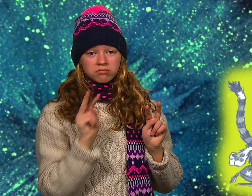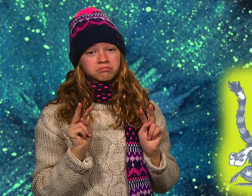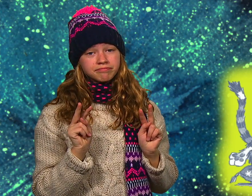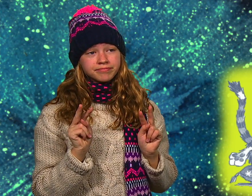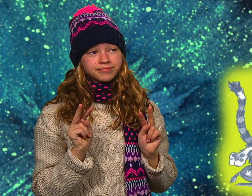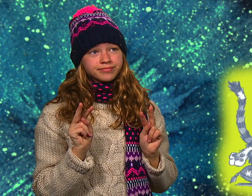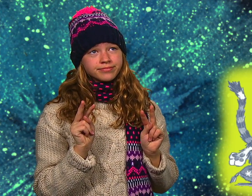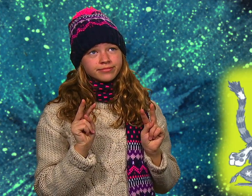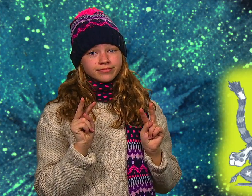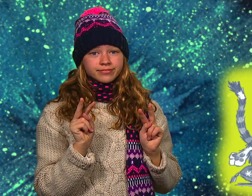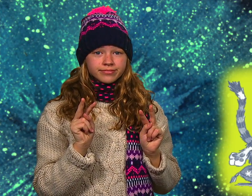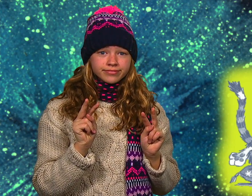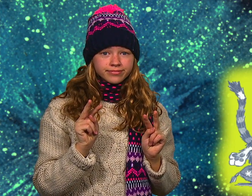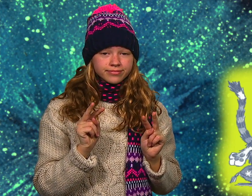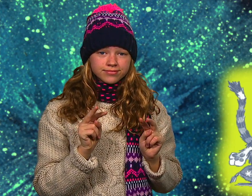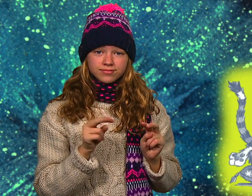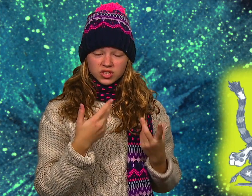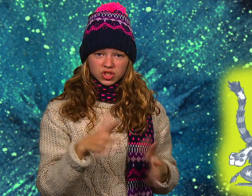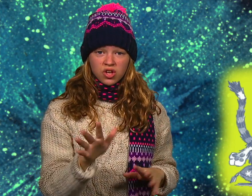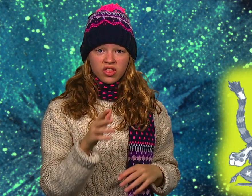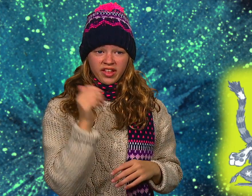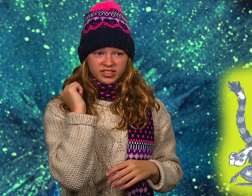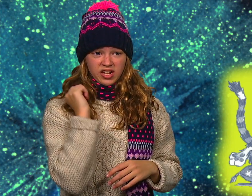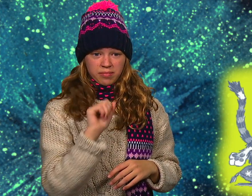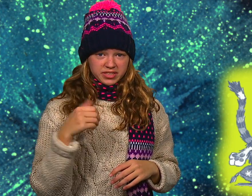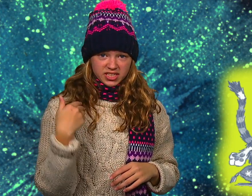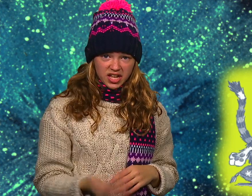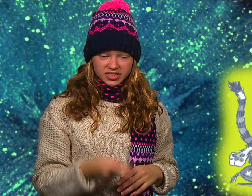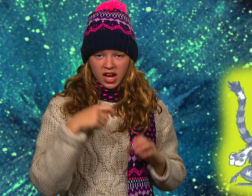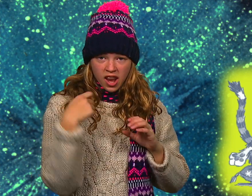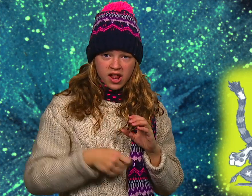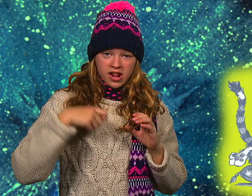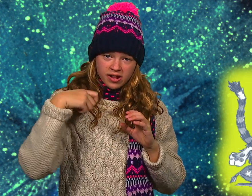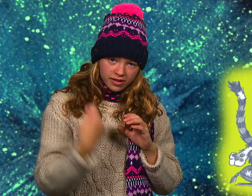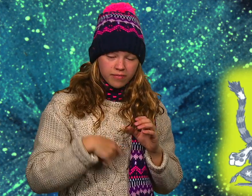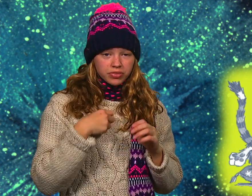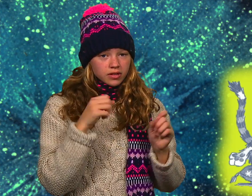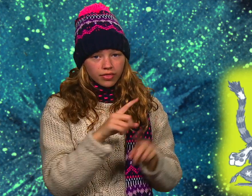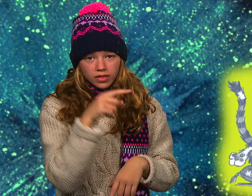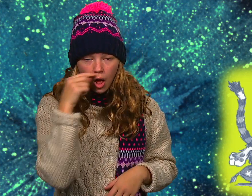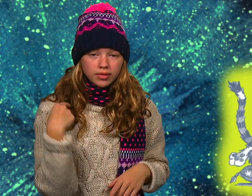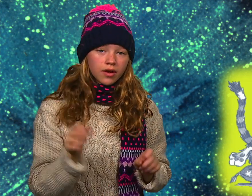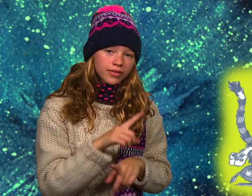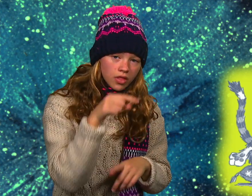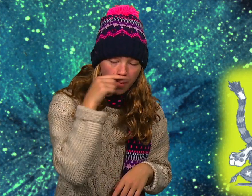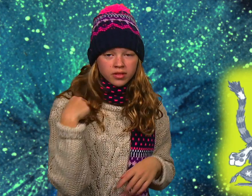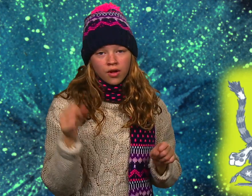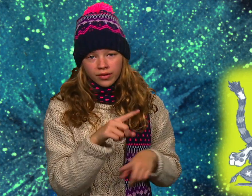total zerstört, alles kaputt. Bruno und Soja schauen sie treuherzig an. Seit gestern